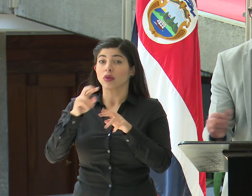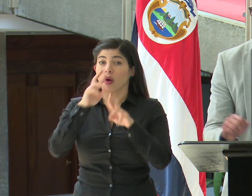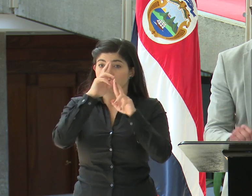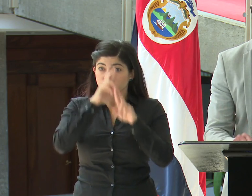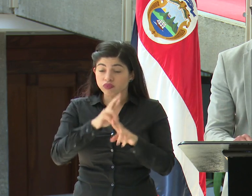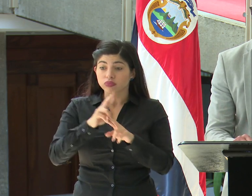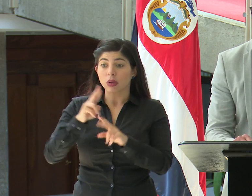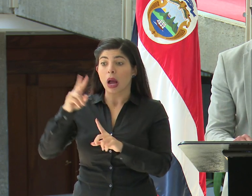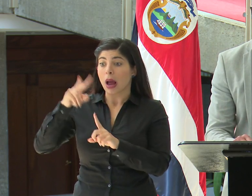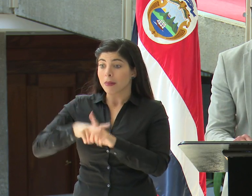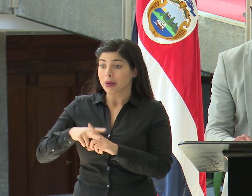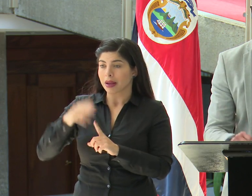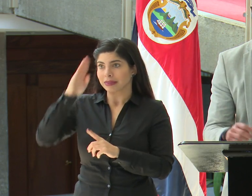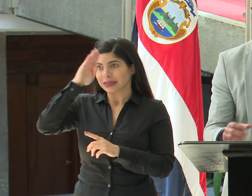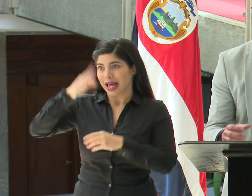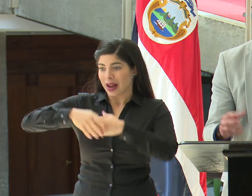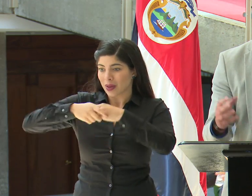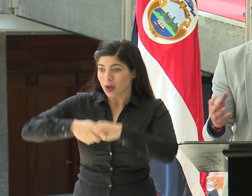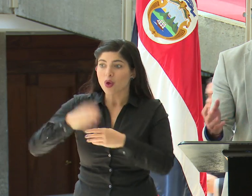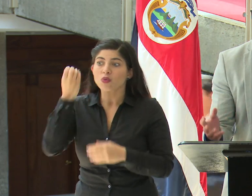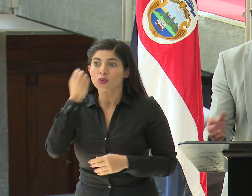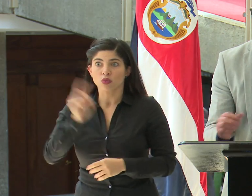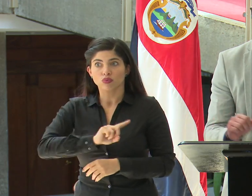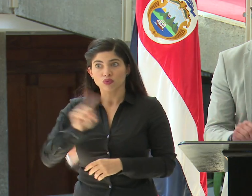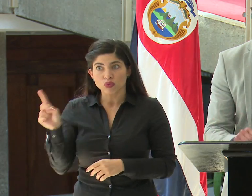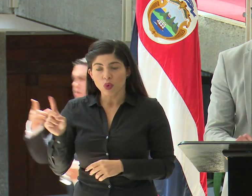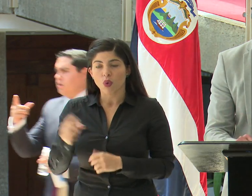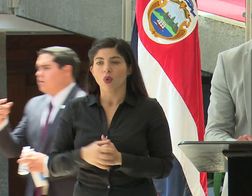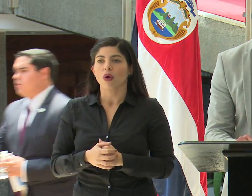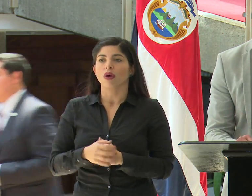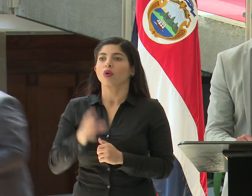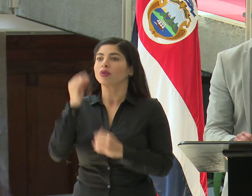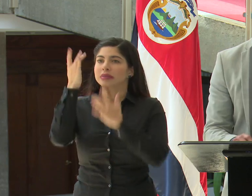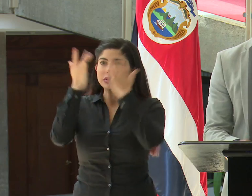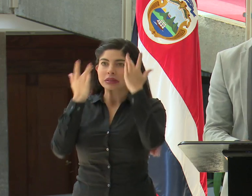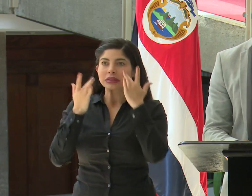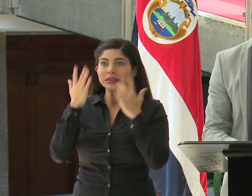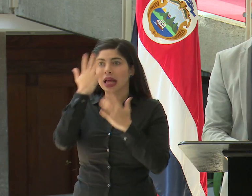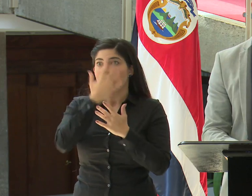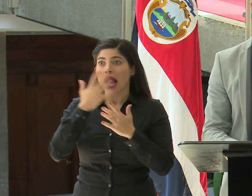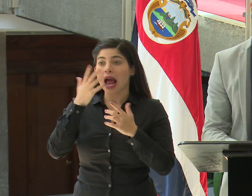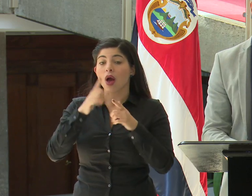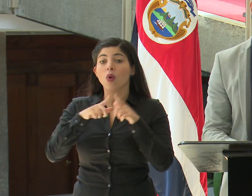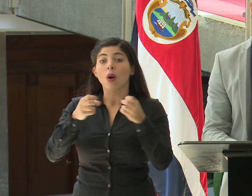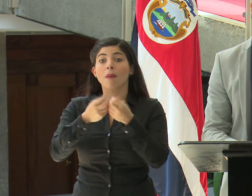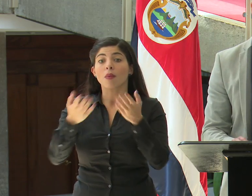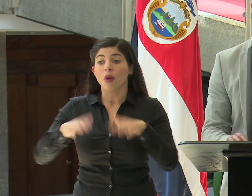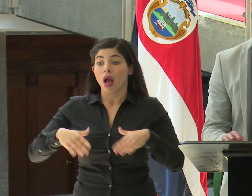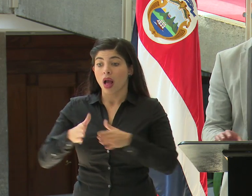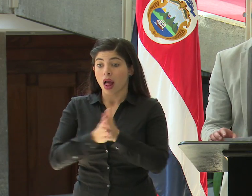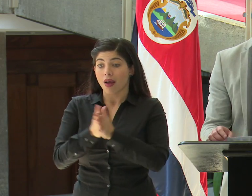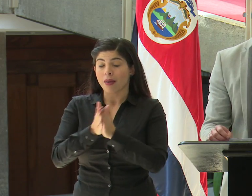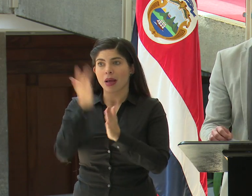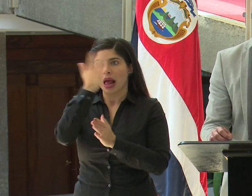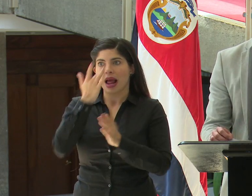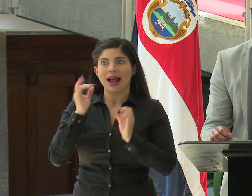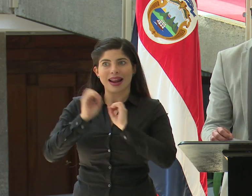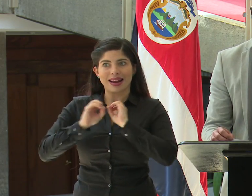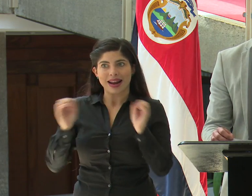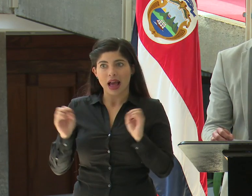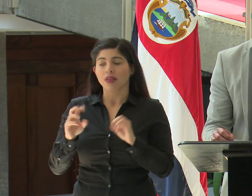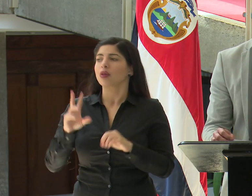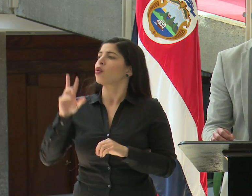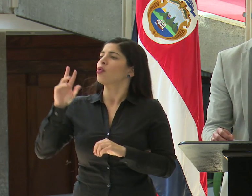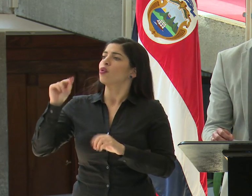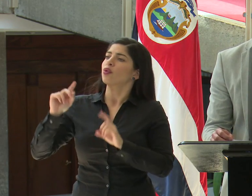no saludar de mano o eso, de no tocarse la cara en lugares públicos sin lavarse las manos, de no